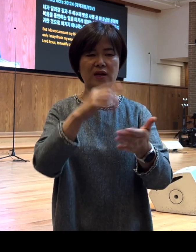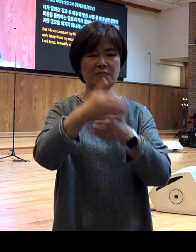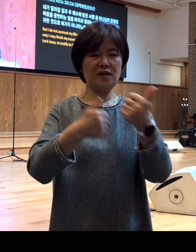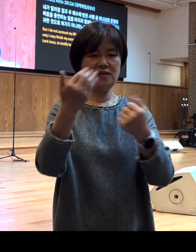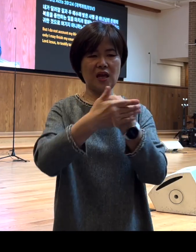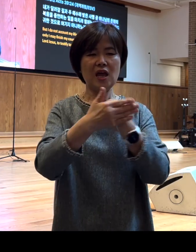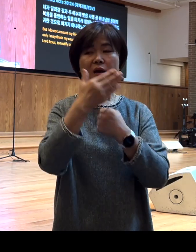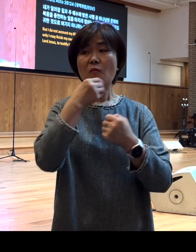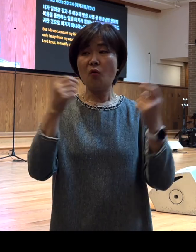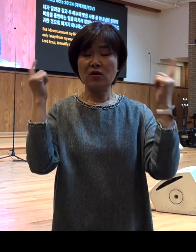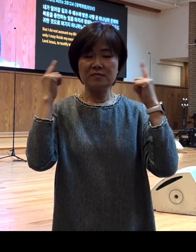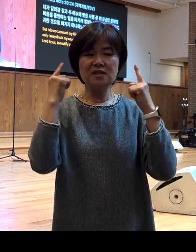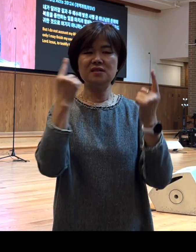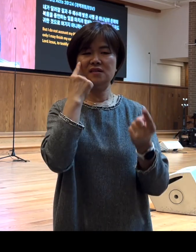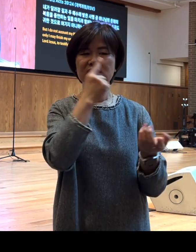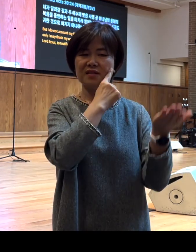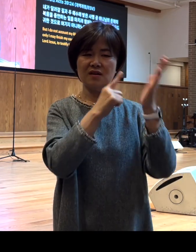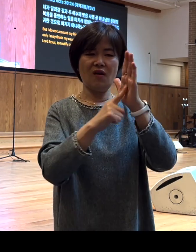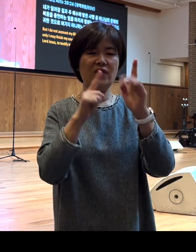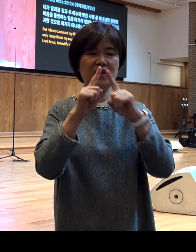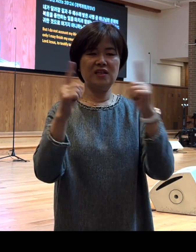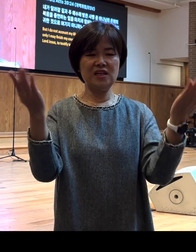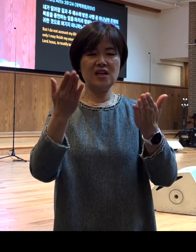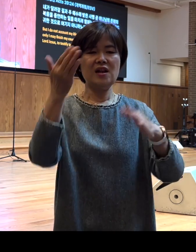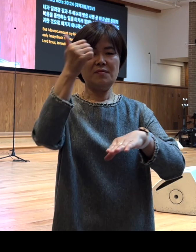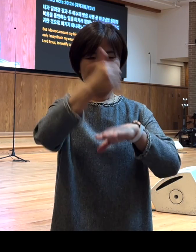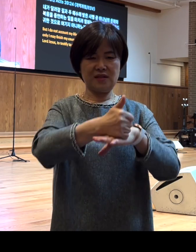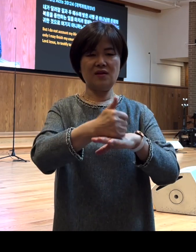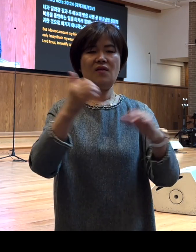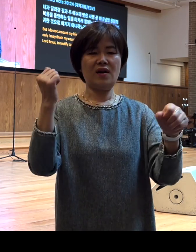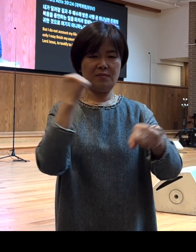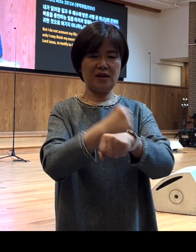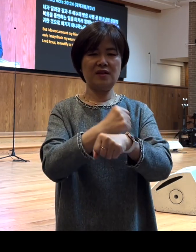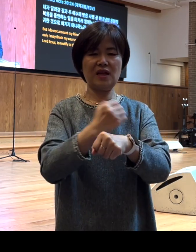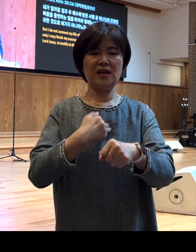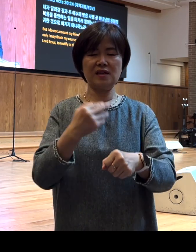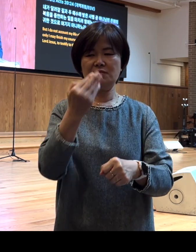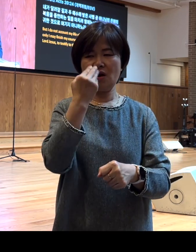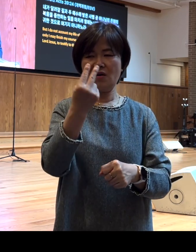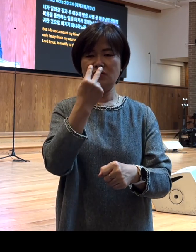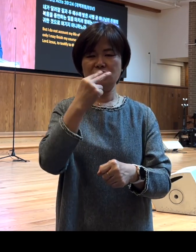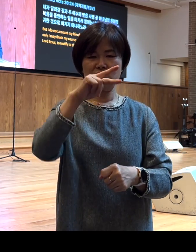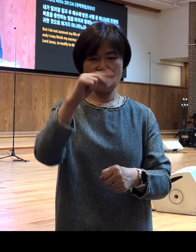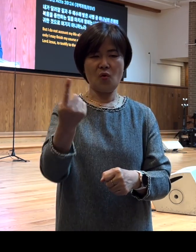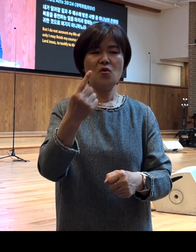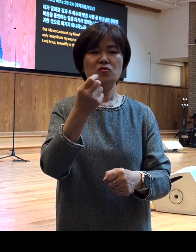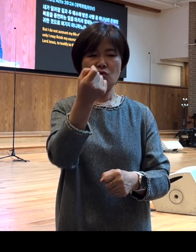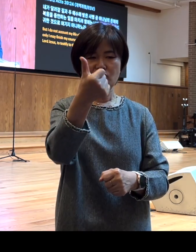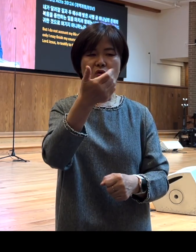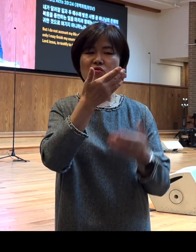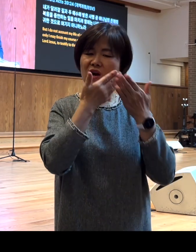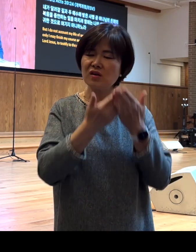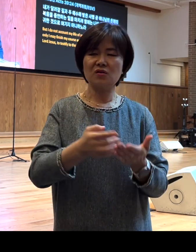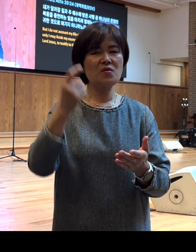은혜 복음을 증언하는 일에 마치려 하면은 나의 생명조차 조금 더 귀한 것으로